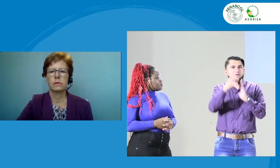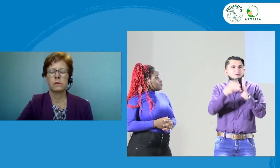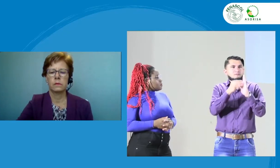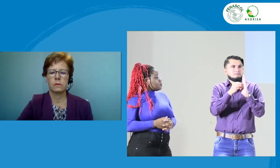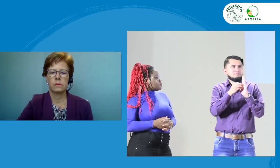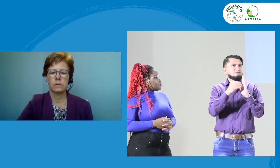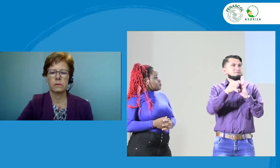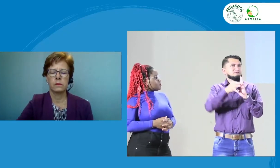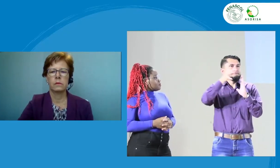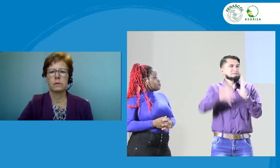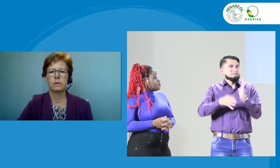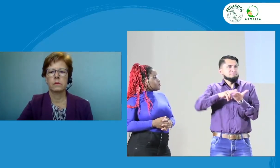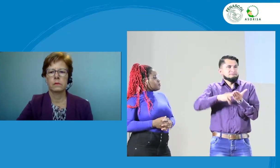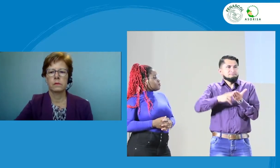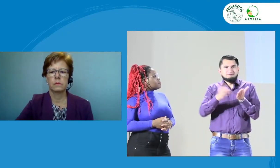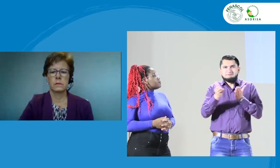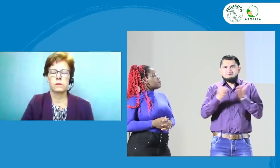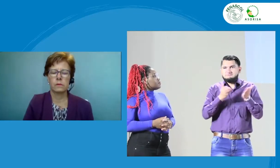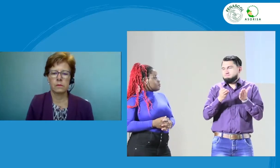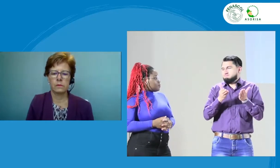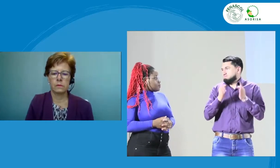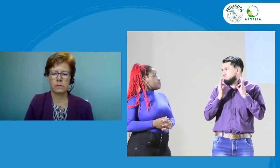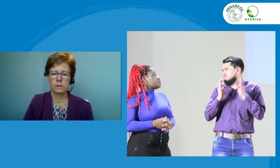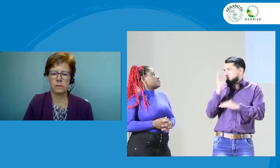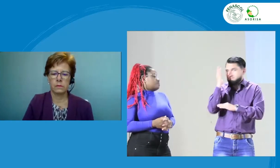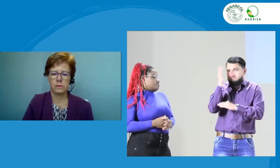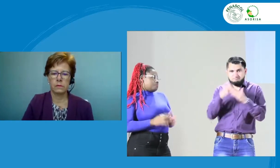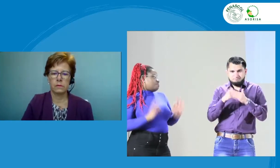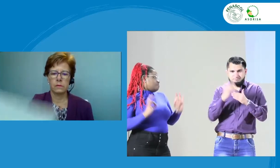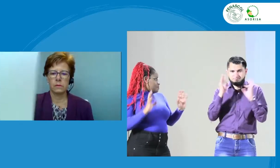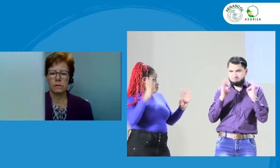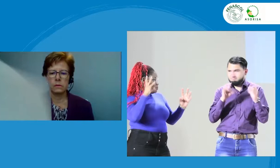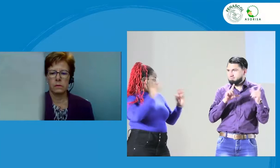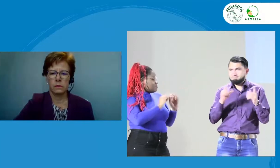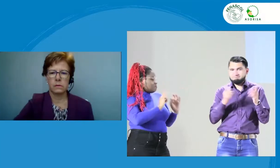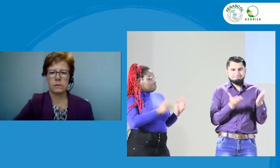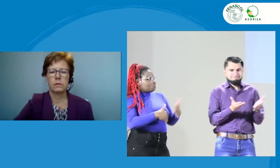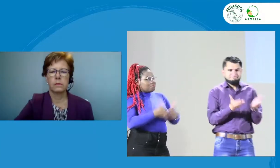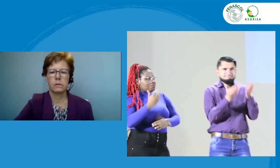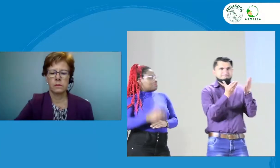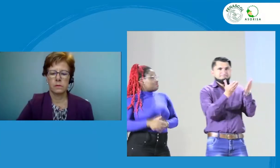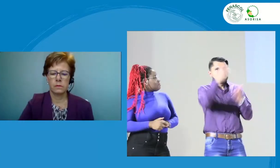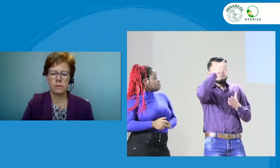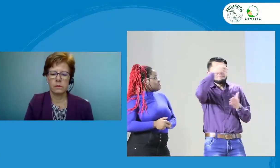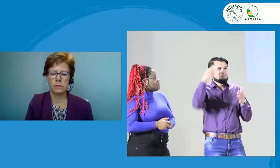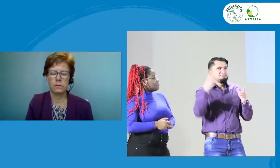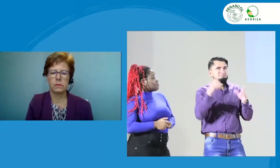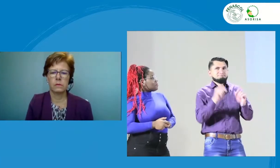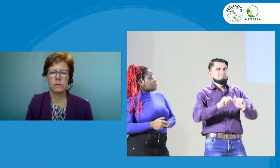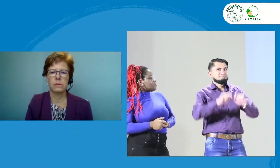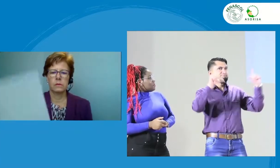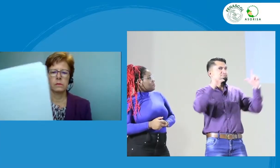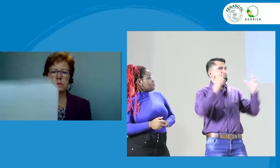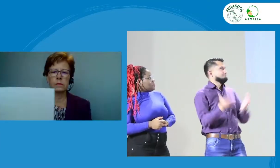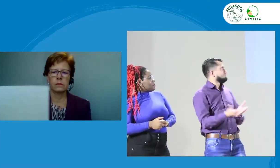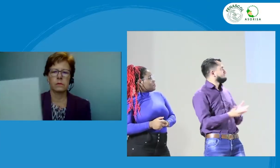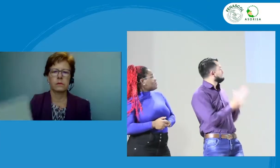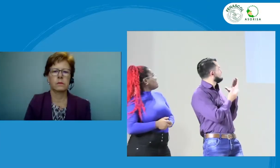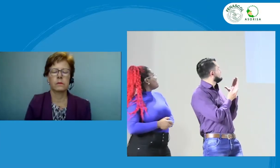hoy, pues, estaremos hablando del Código de Interpretes del Servicio de Interpretación. Así que, sin